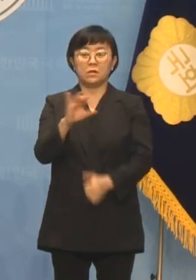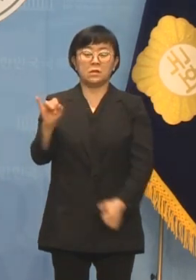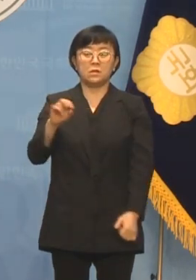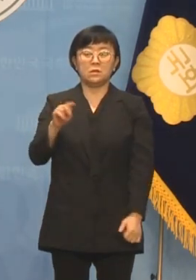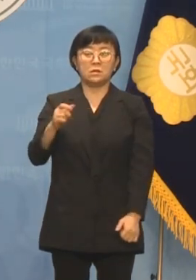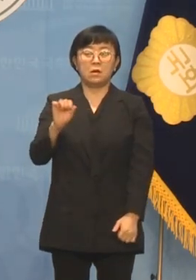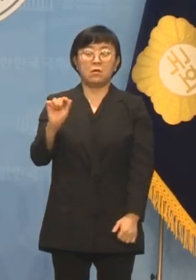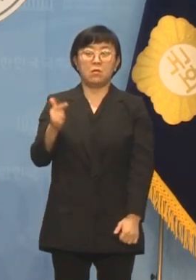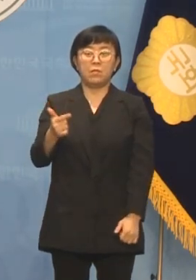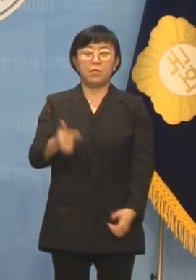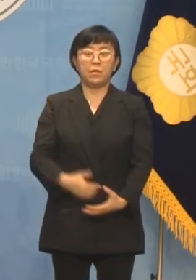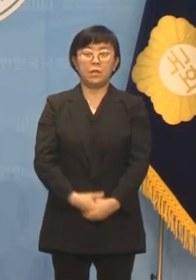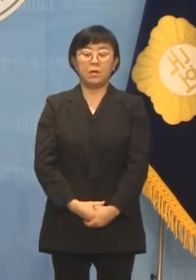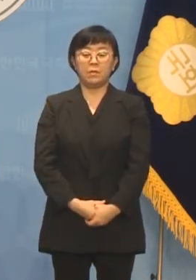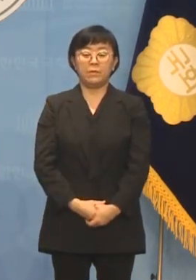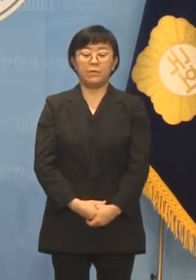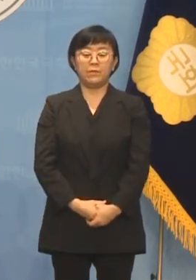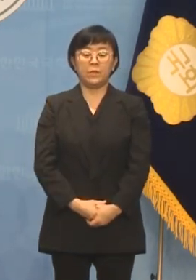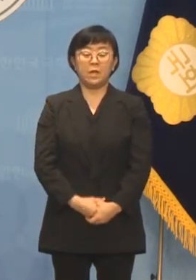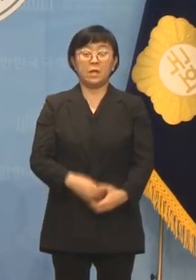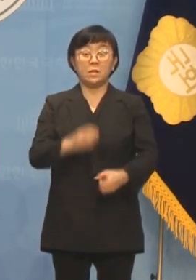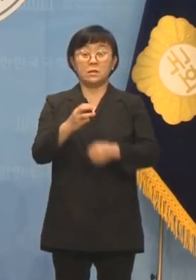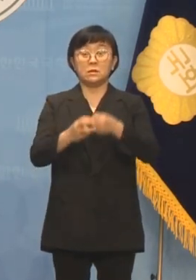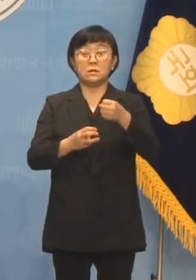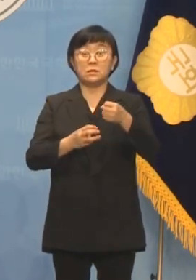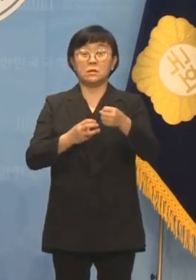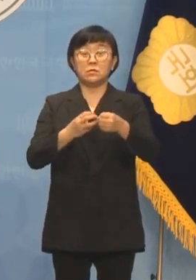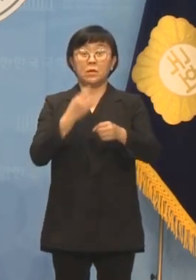이 시각